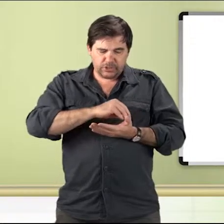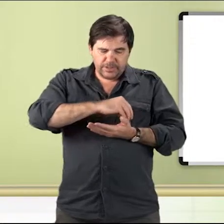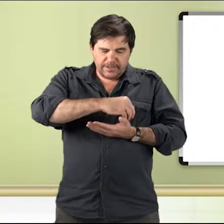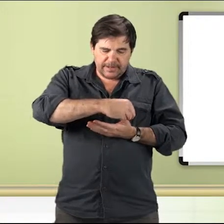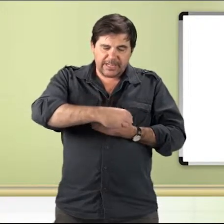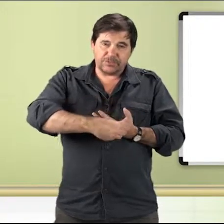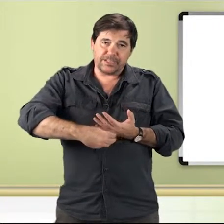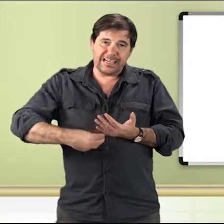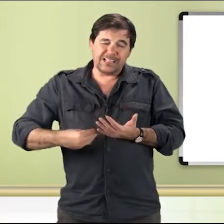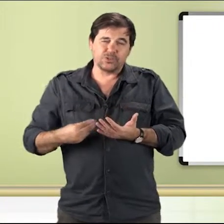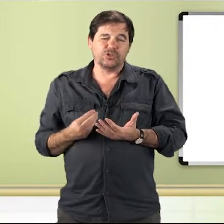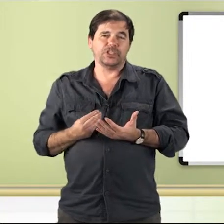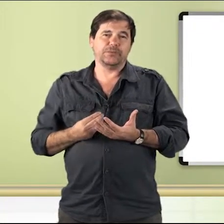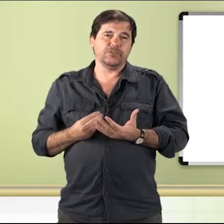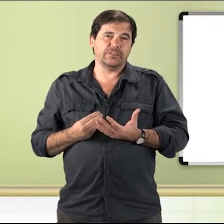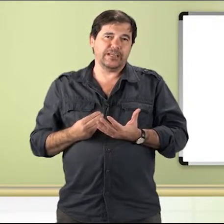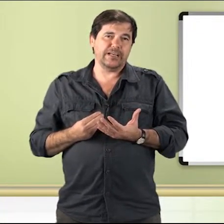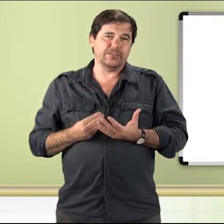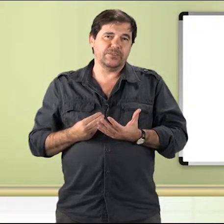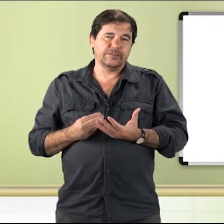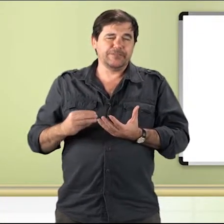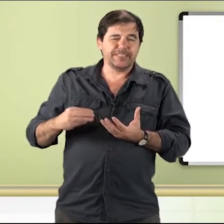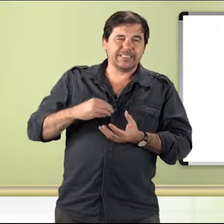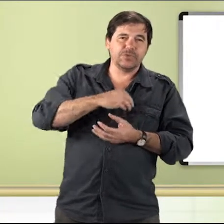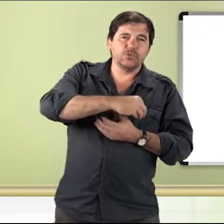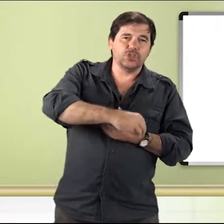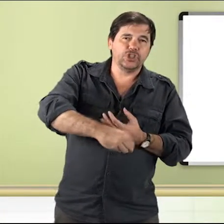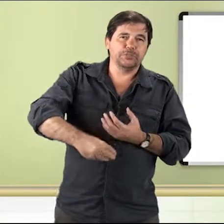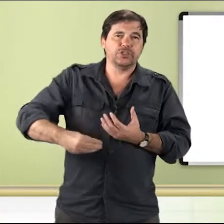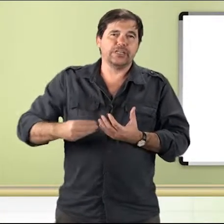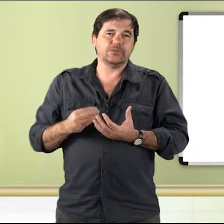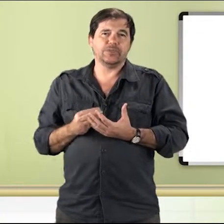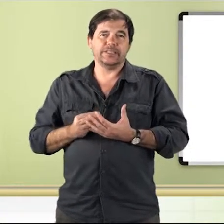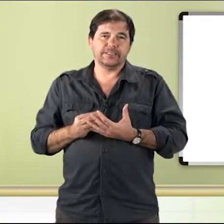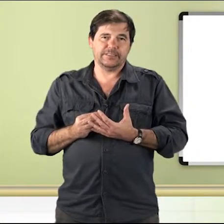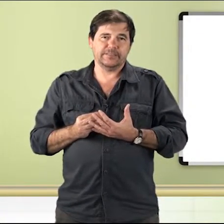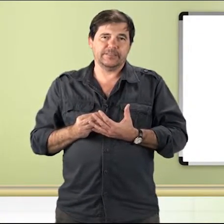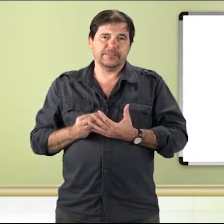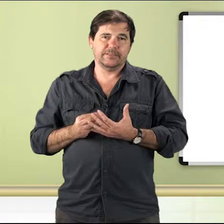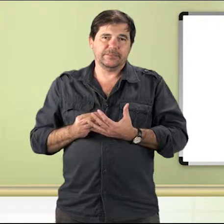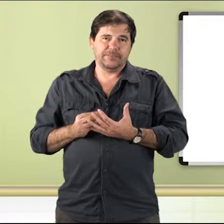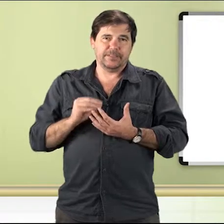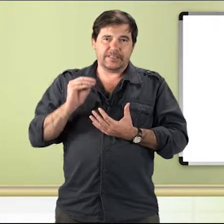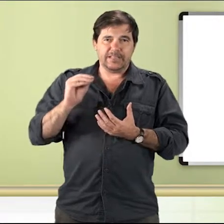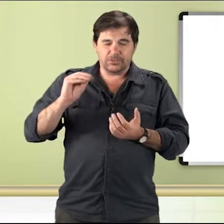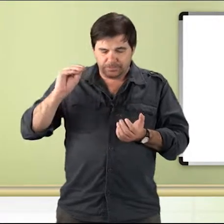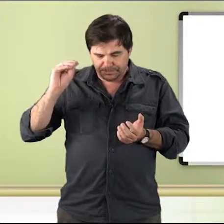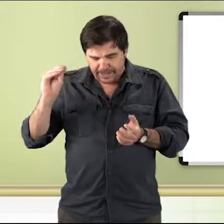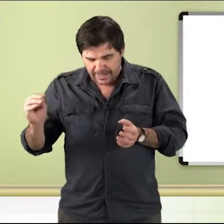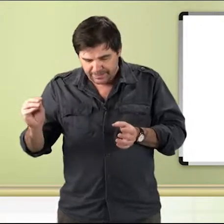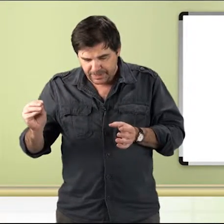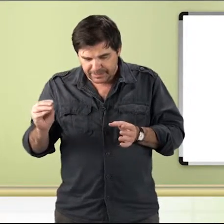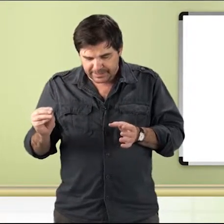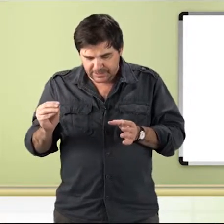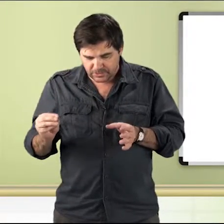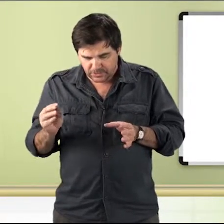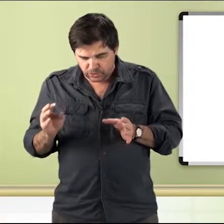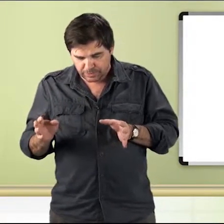classificados no regimento interno, cinco tipos de natureza, tá? Então, dê uma atenção sobre